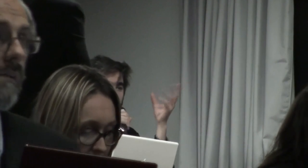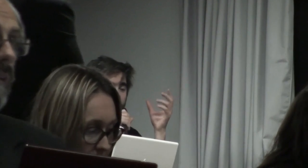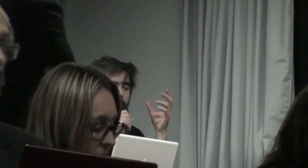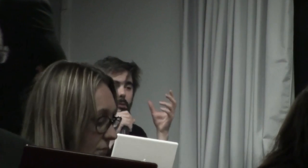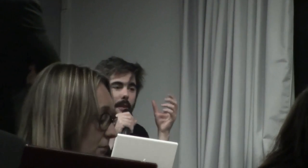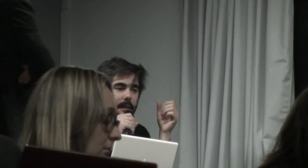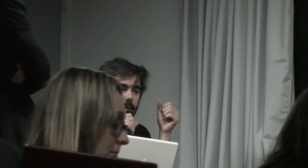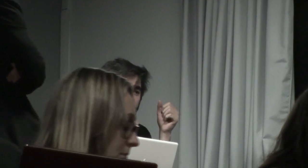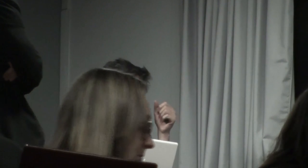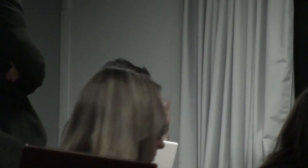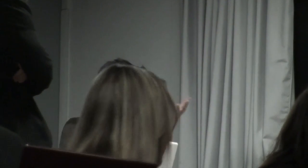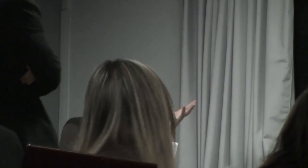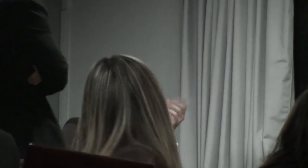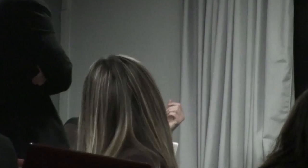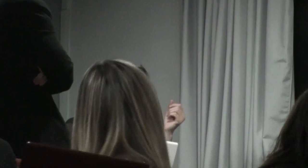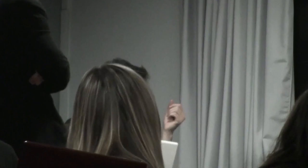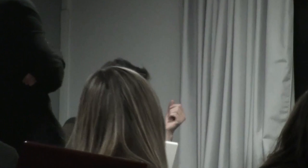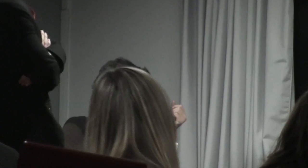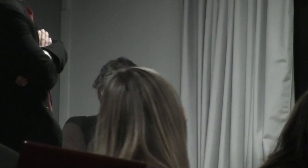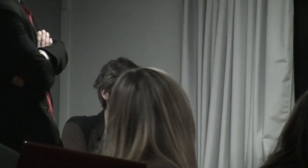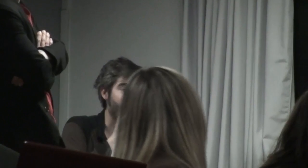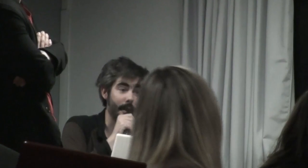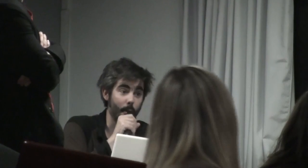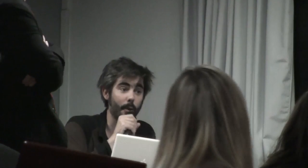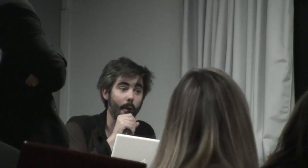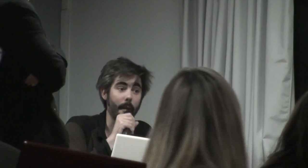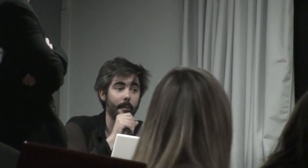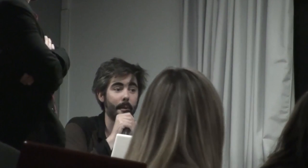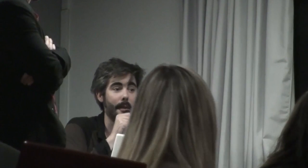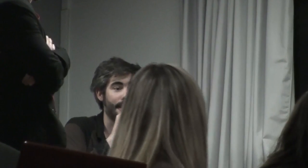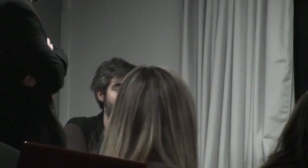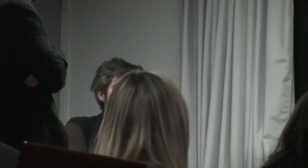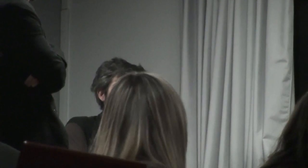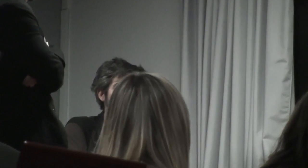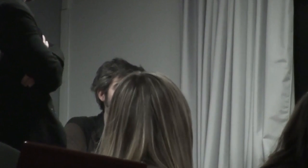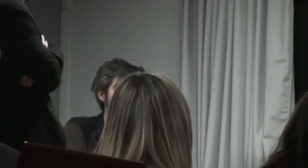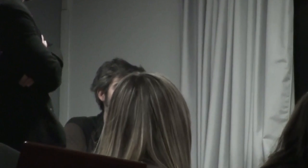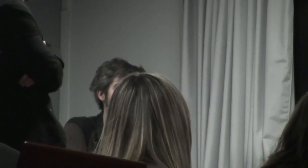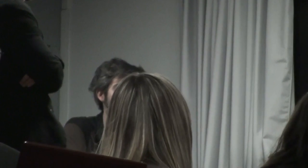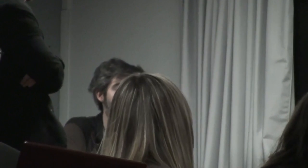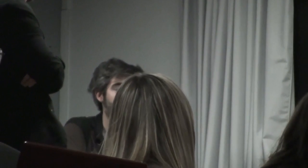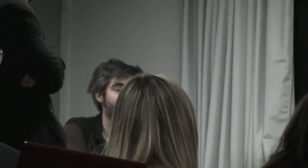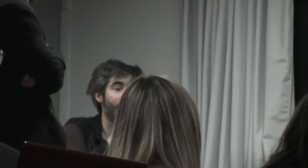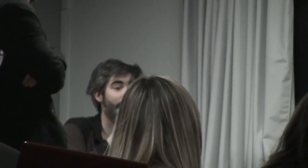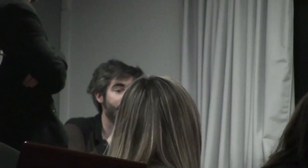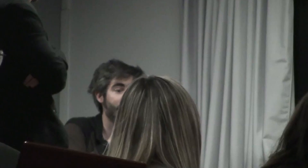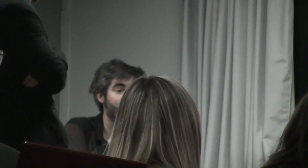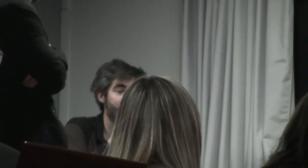transhumaniste et qui pose tous ces problèmes là il y en a une autre quand même qui est bien antérieure c'est celle de la question de la réassignation